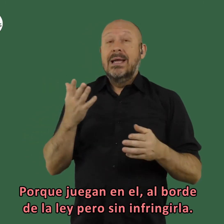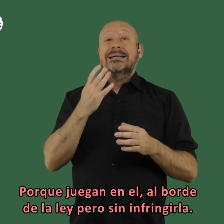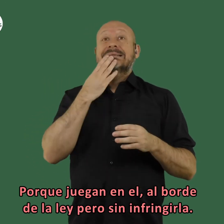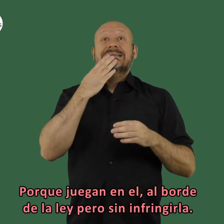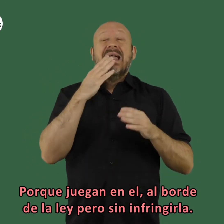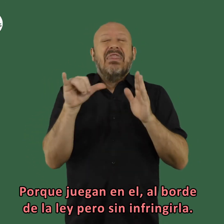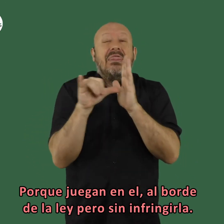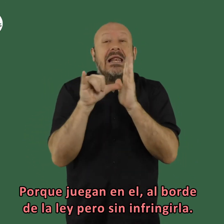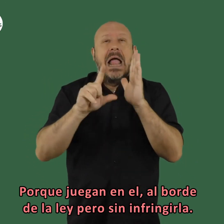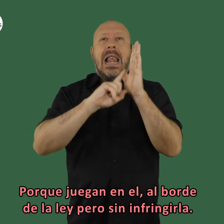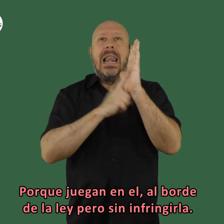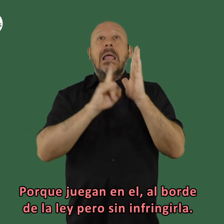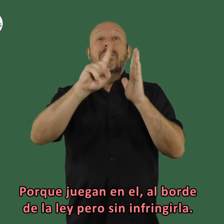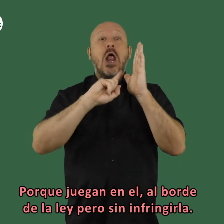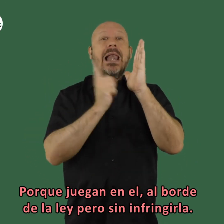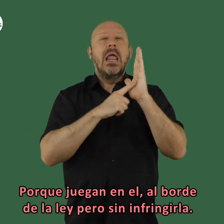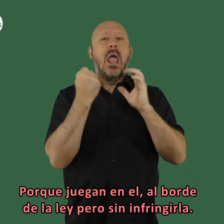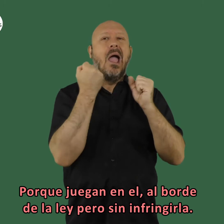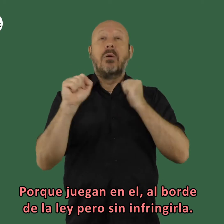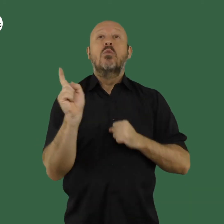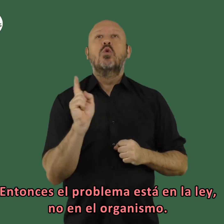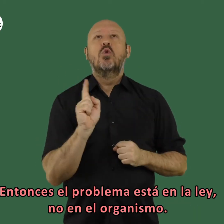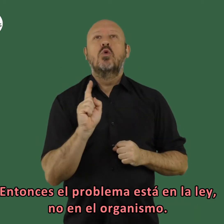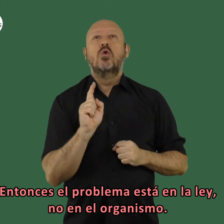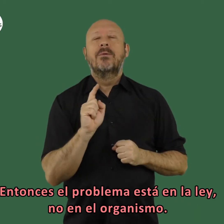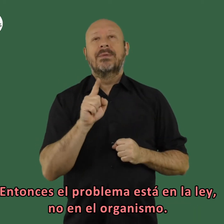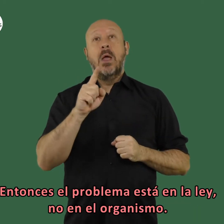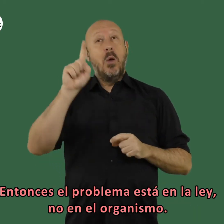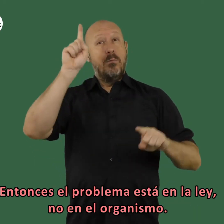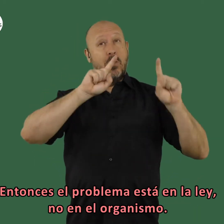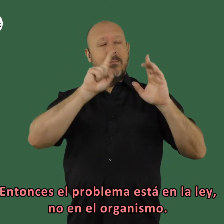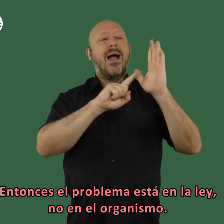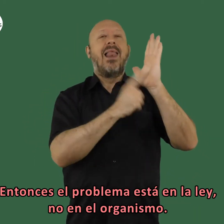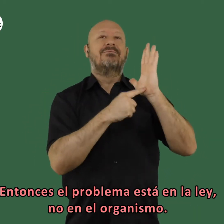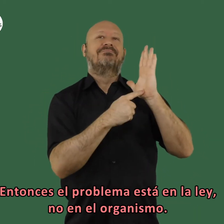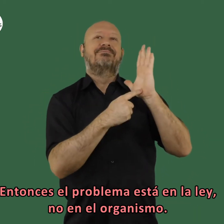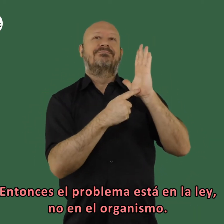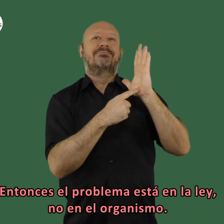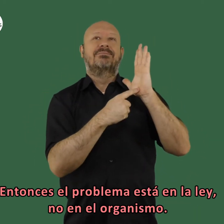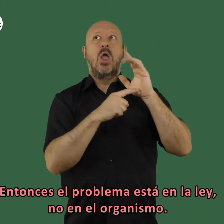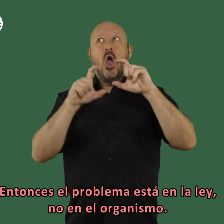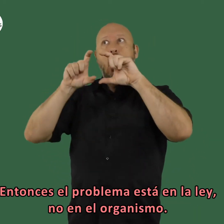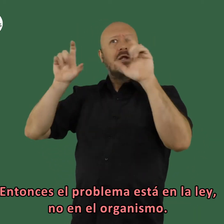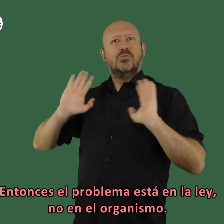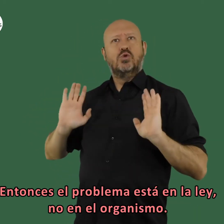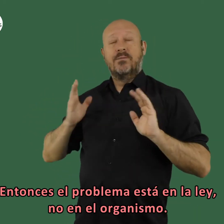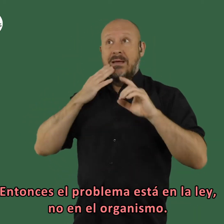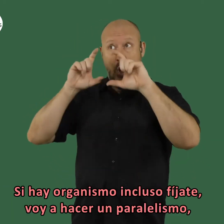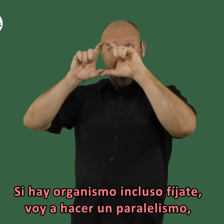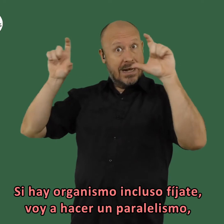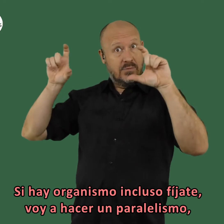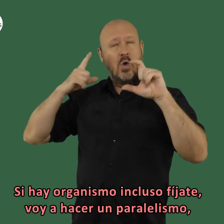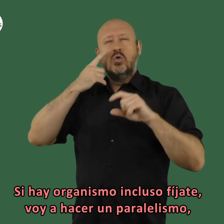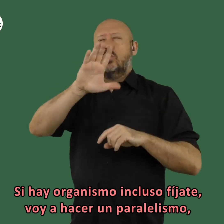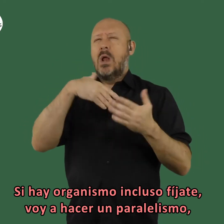al borde de la ley pero sin infringirla entonces el problema está en la ley no hay no en el organismo